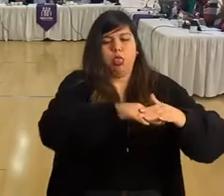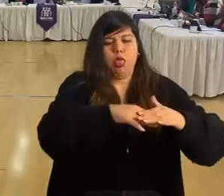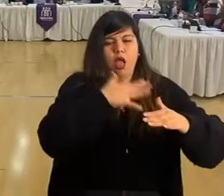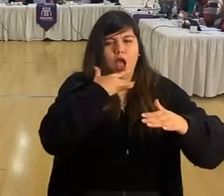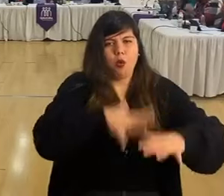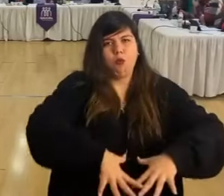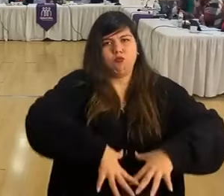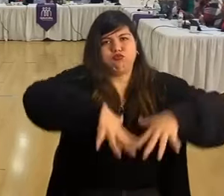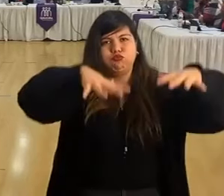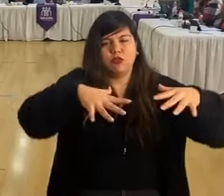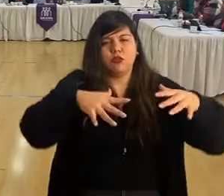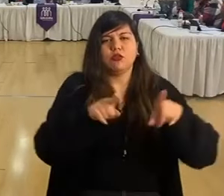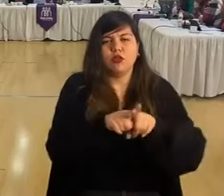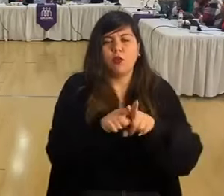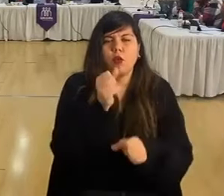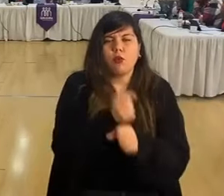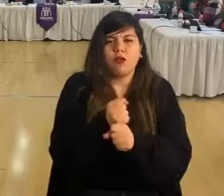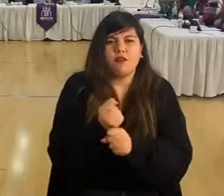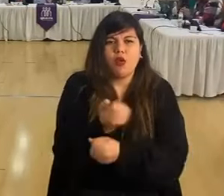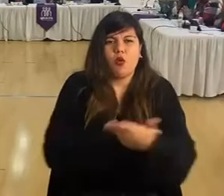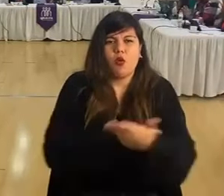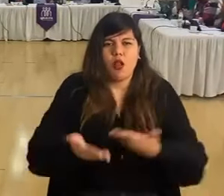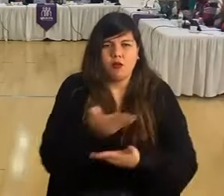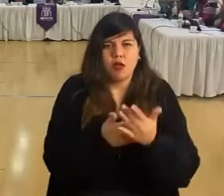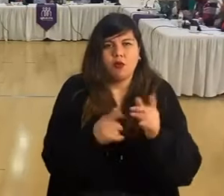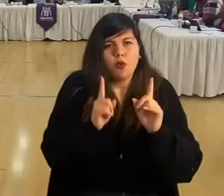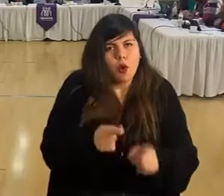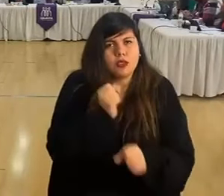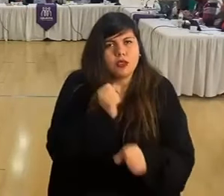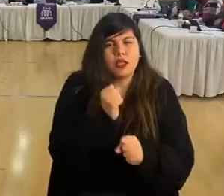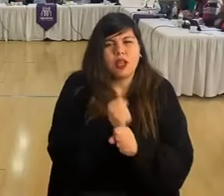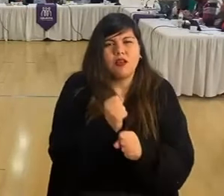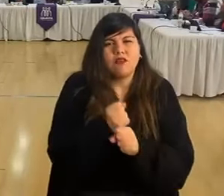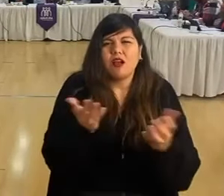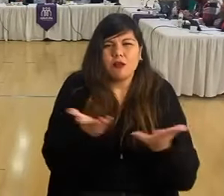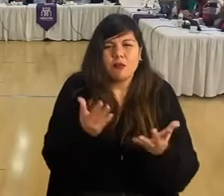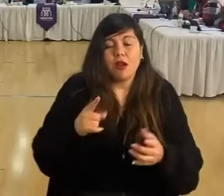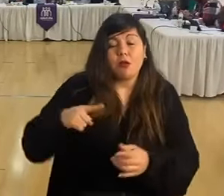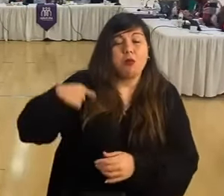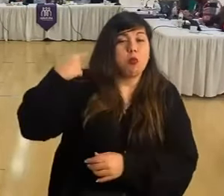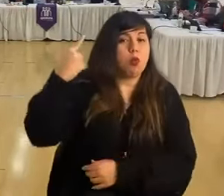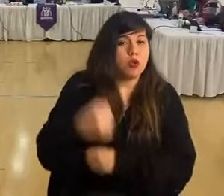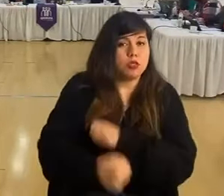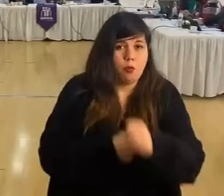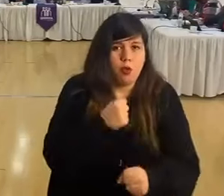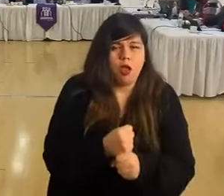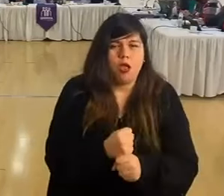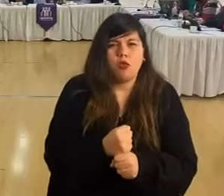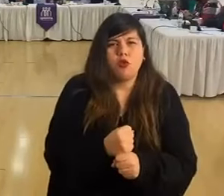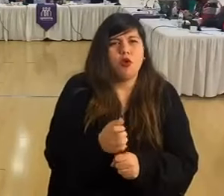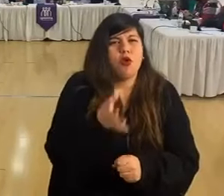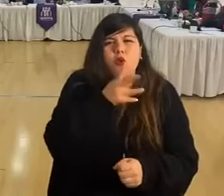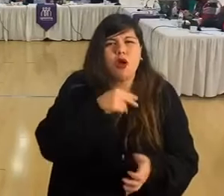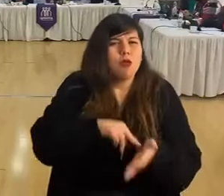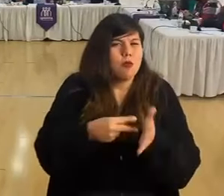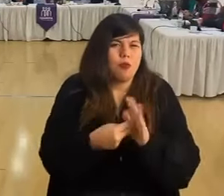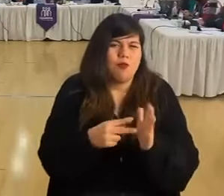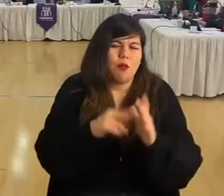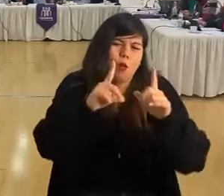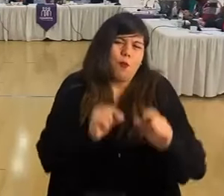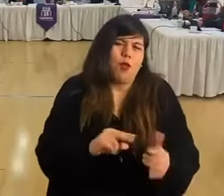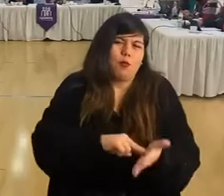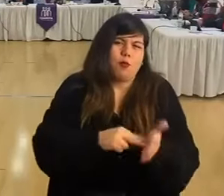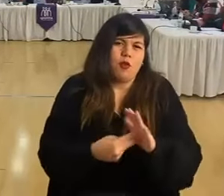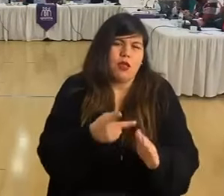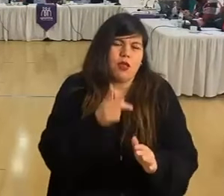es un trabajo colaborativo. Pero se está trabajando para que el próximo año, al menos, no tengamos los problemas que hemos tenido